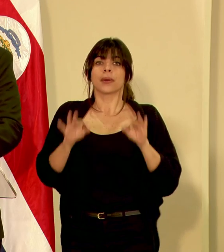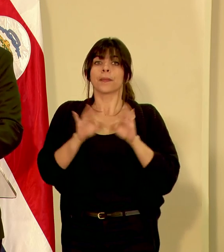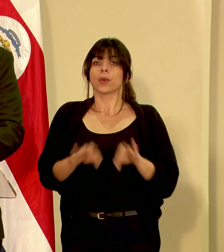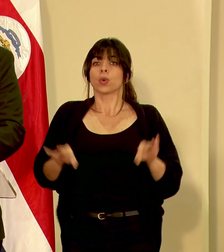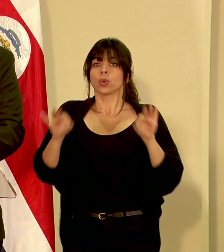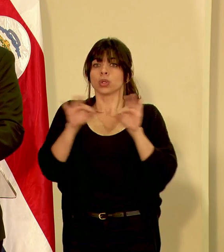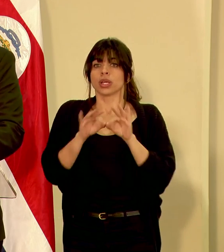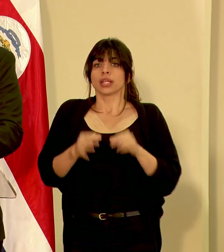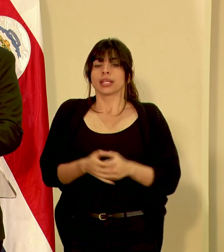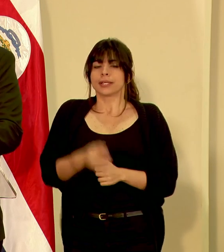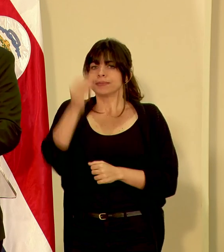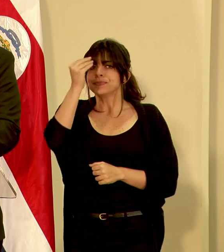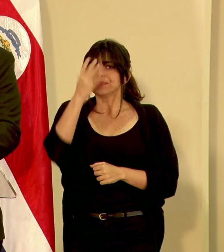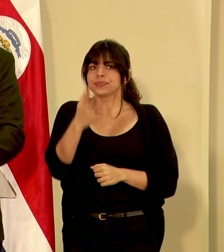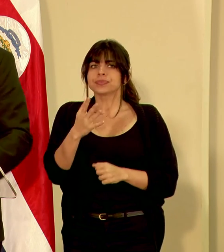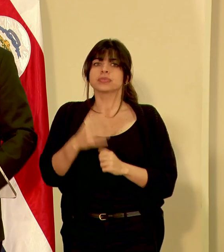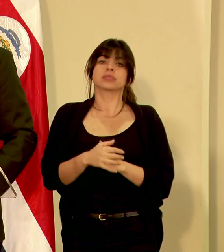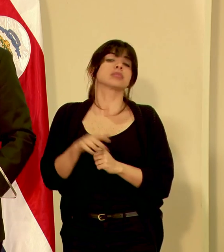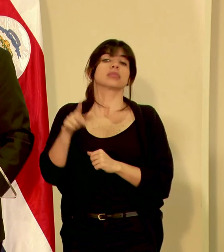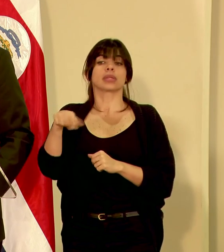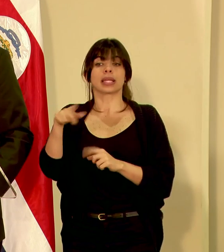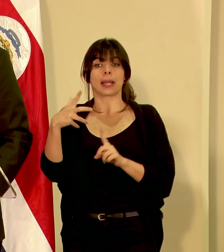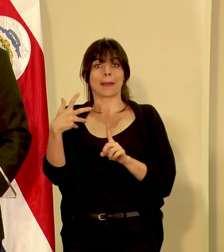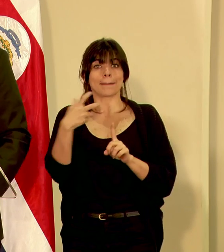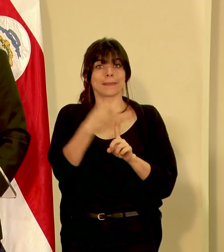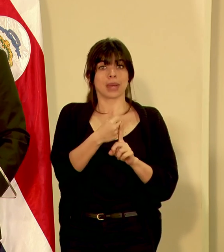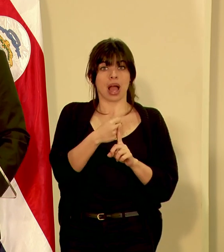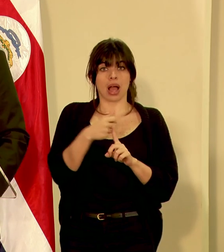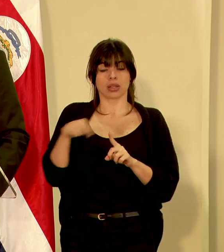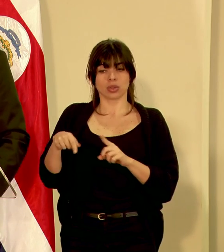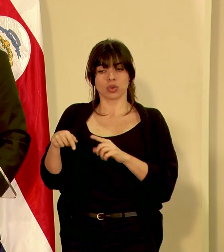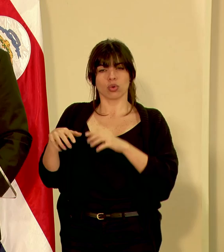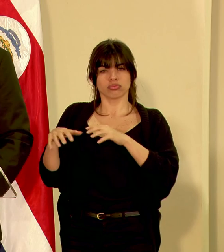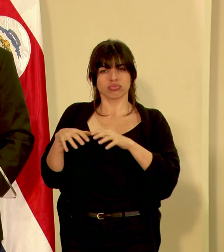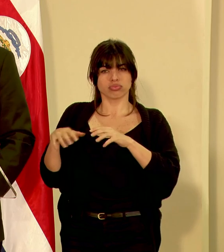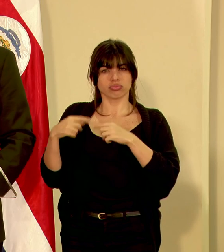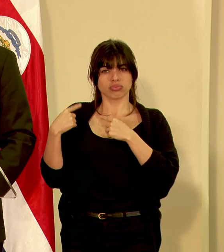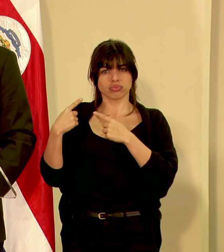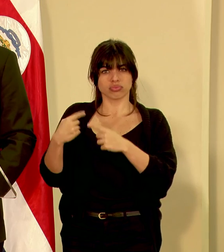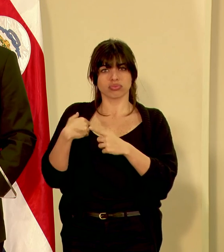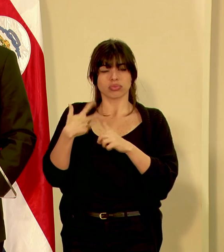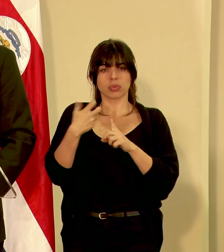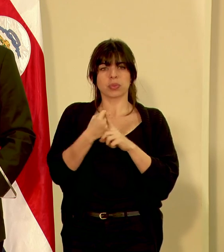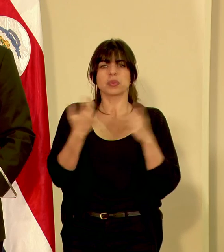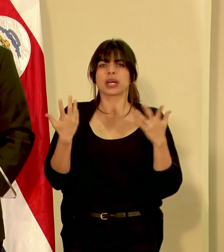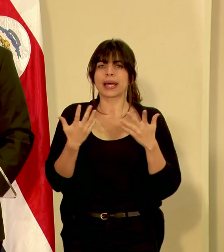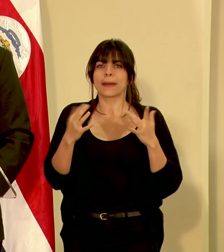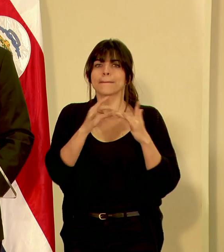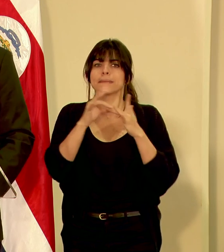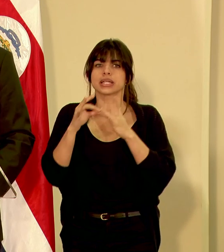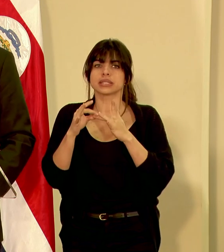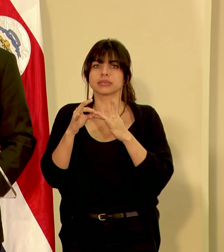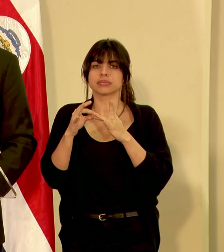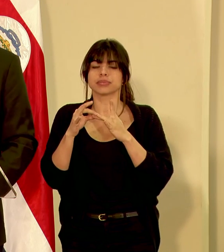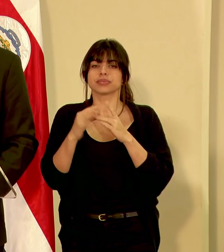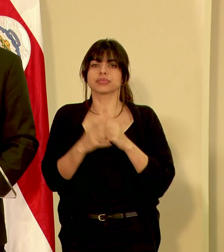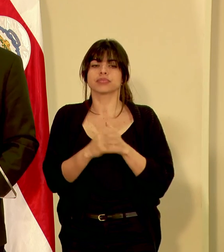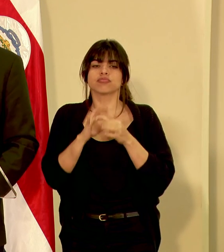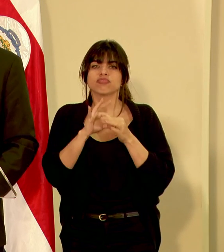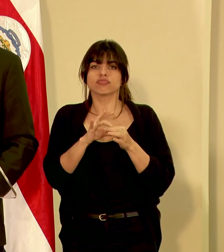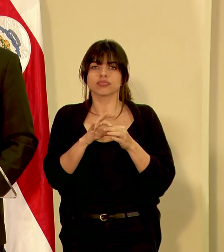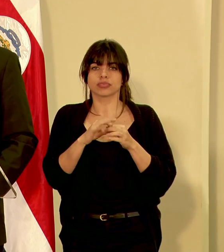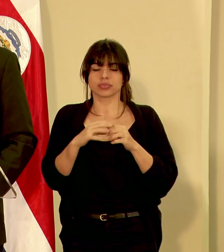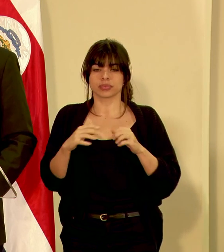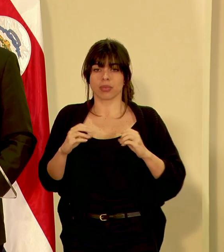importante señalar el impacto que esta actividad ha mantenido, principalmente se ha circunscrito a un